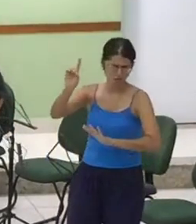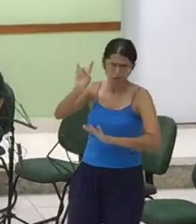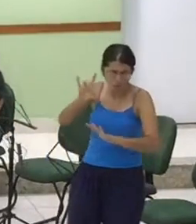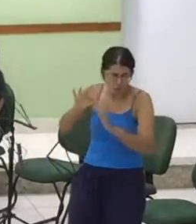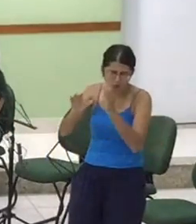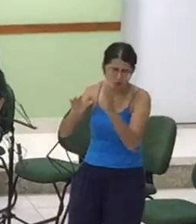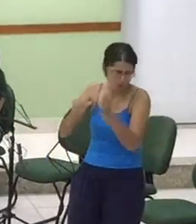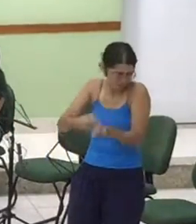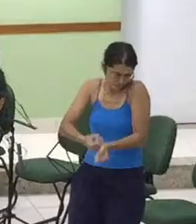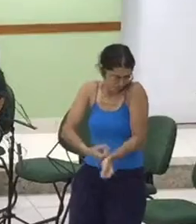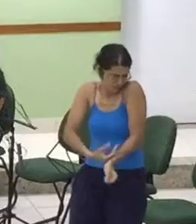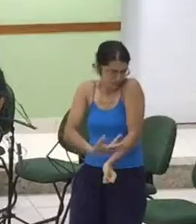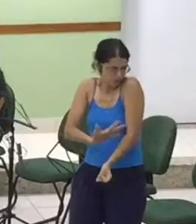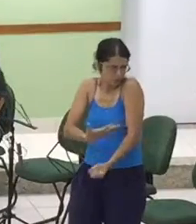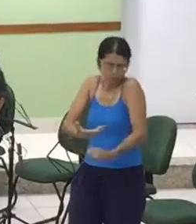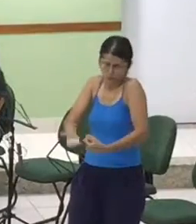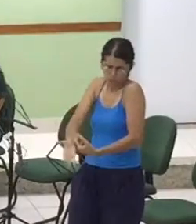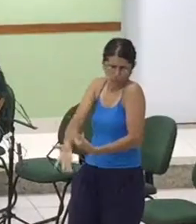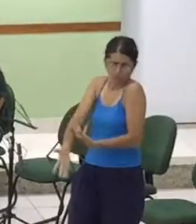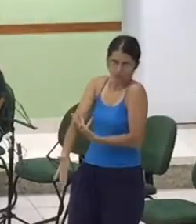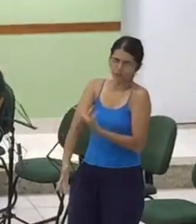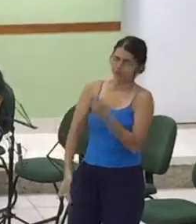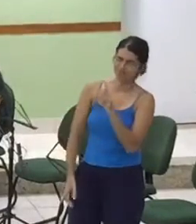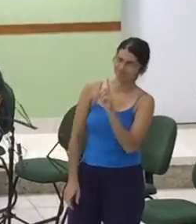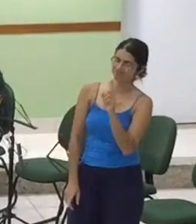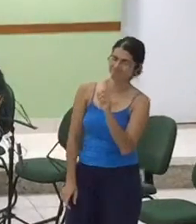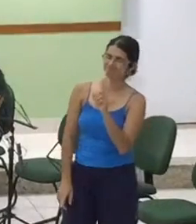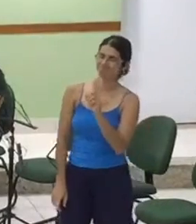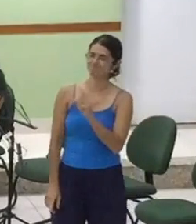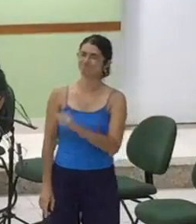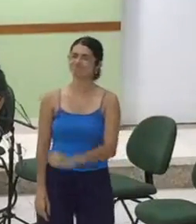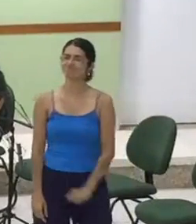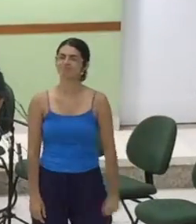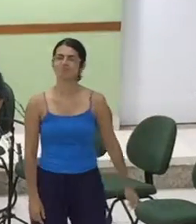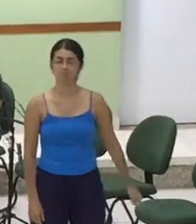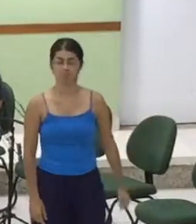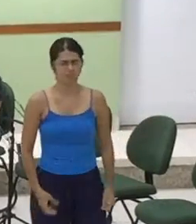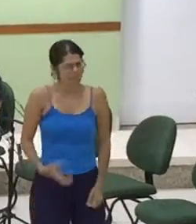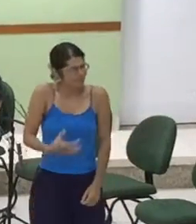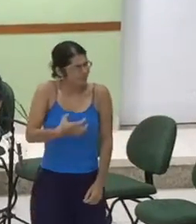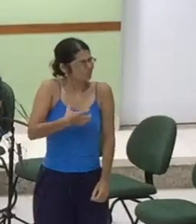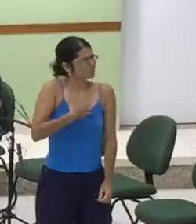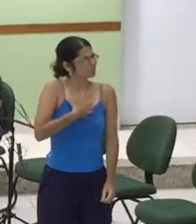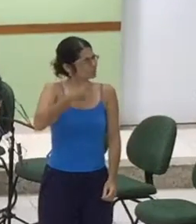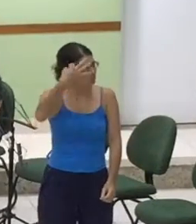outras sombras É o Espírito Santo